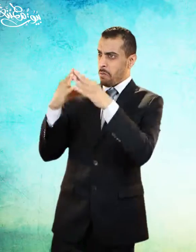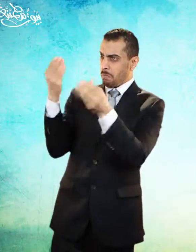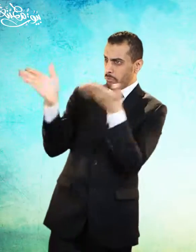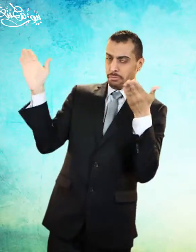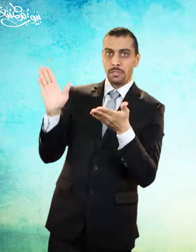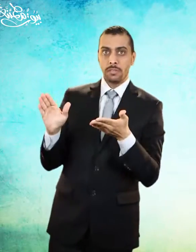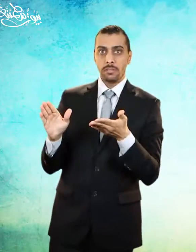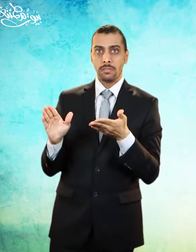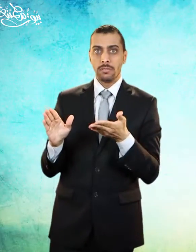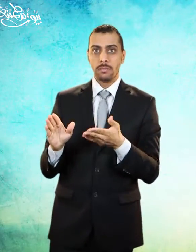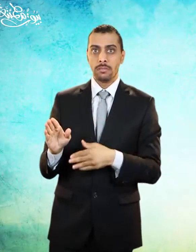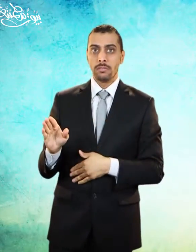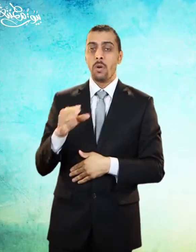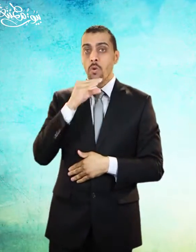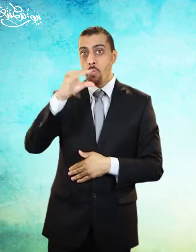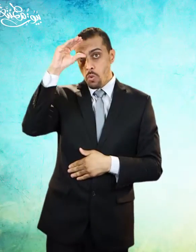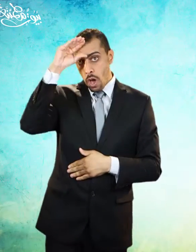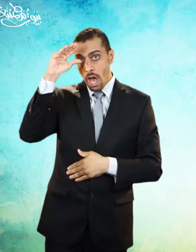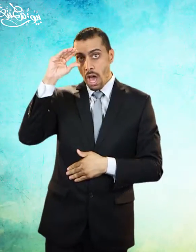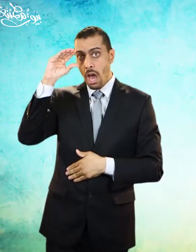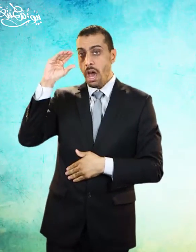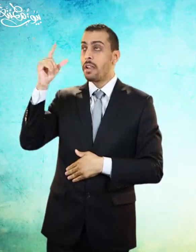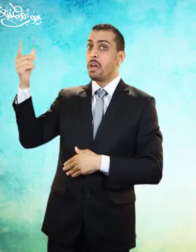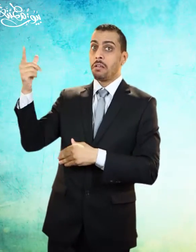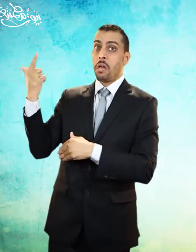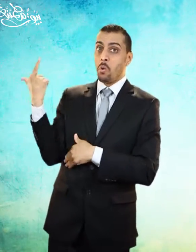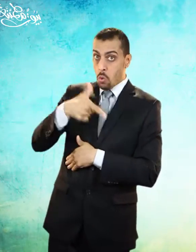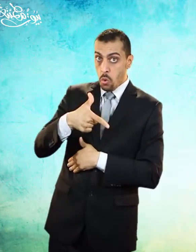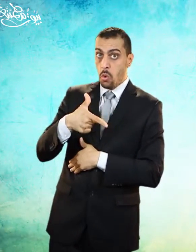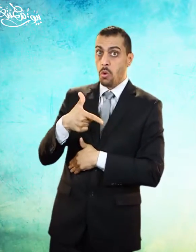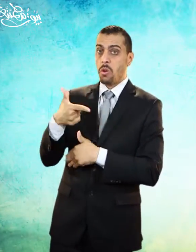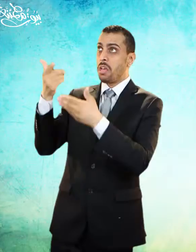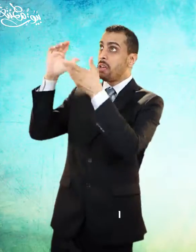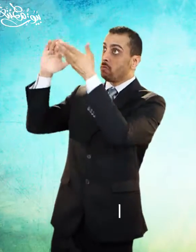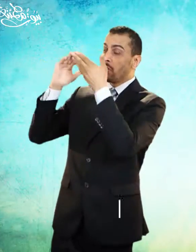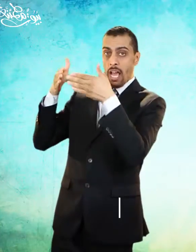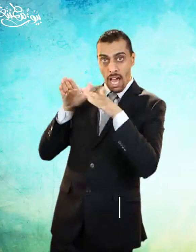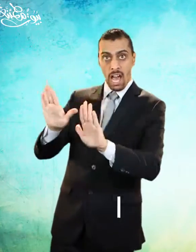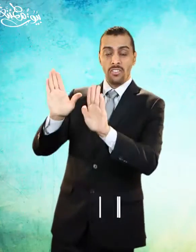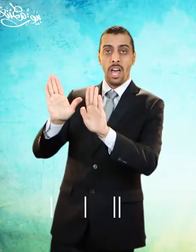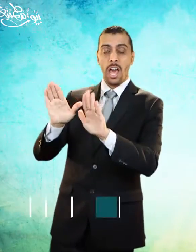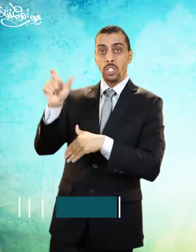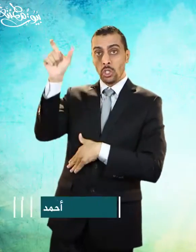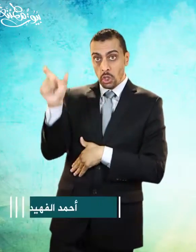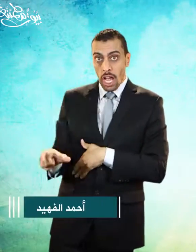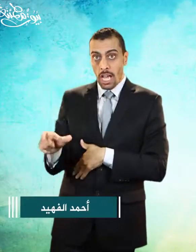وأرشدنا القرآن إلى أن نستعيذ بالله من شر الحاسد